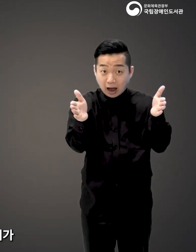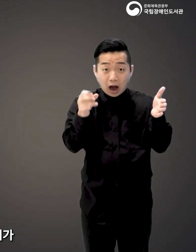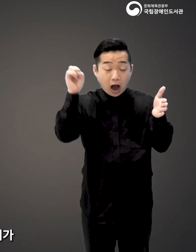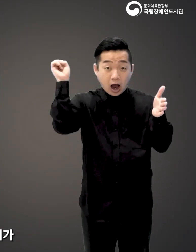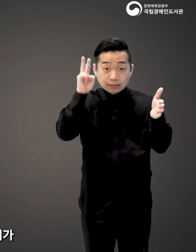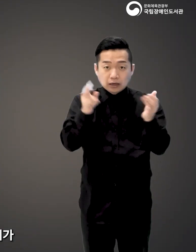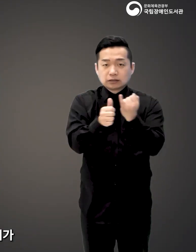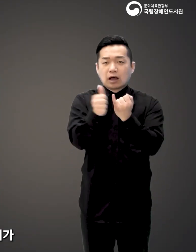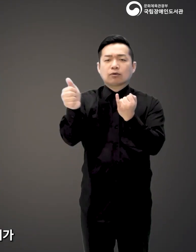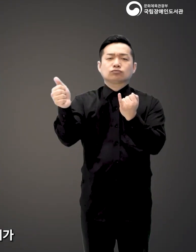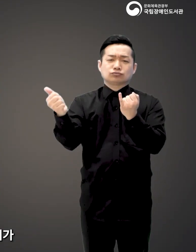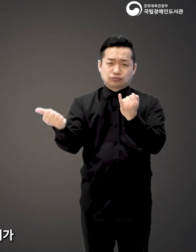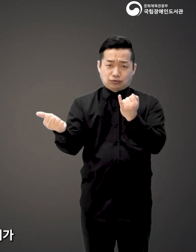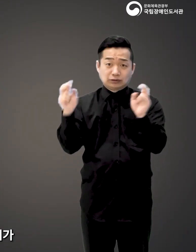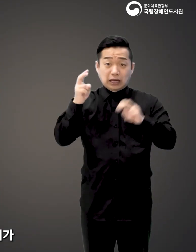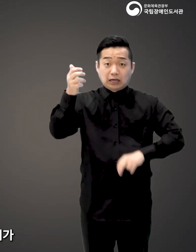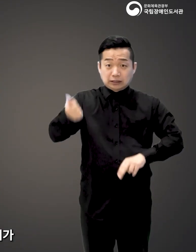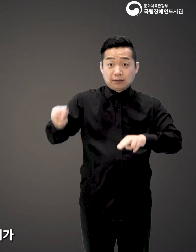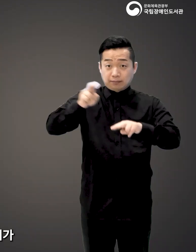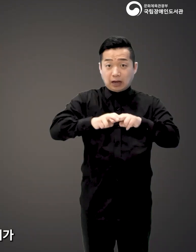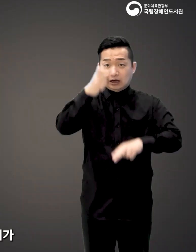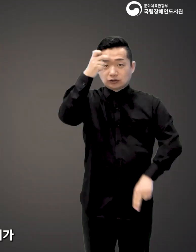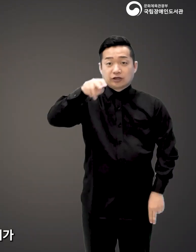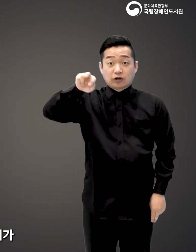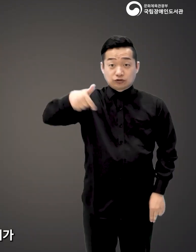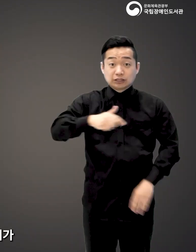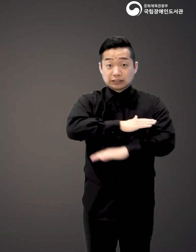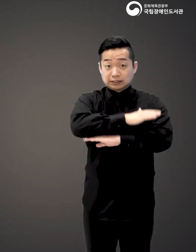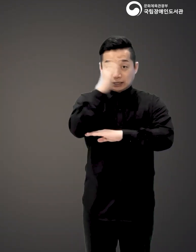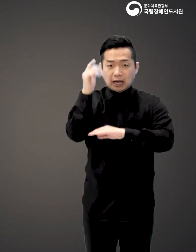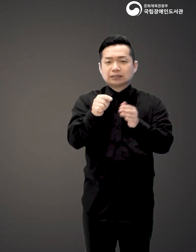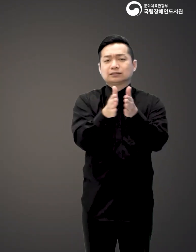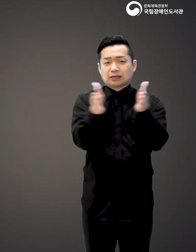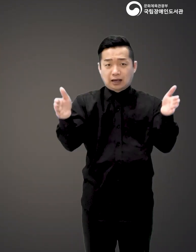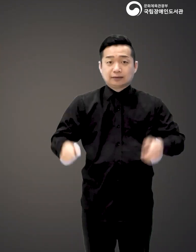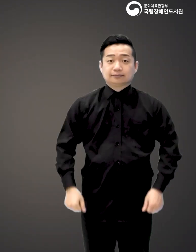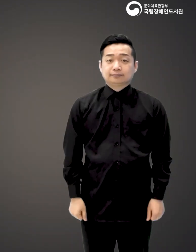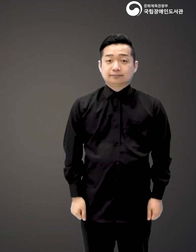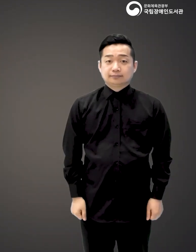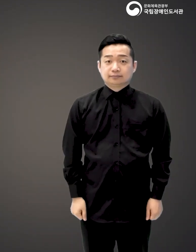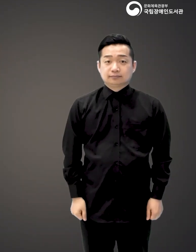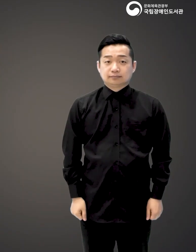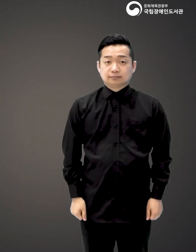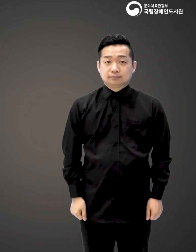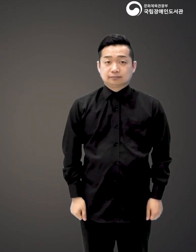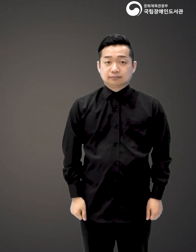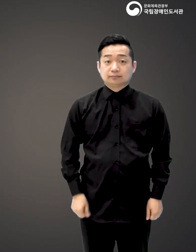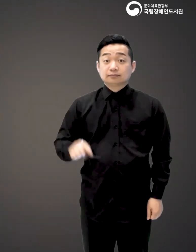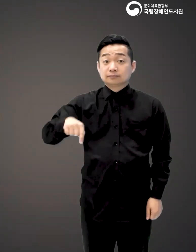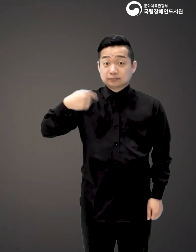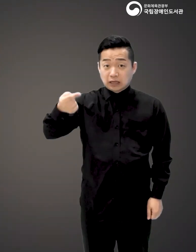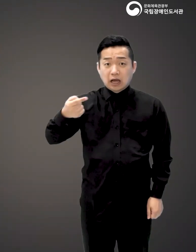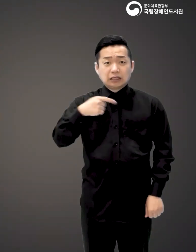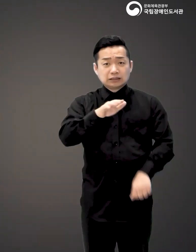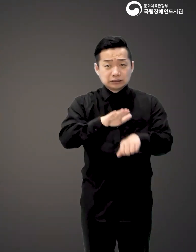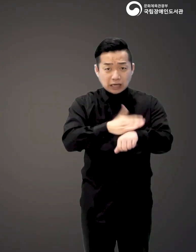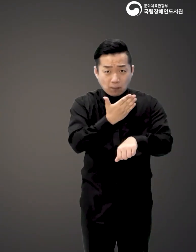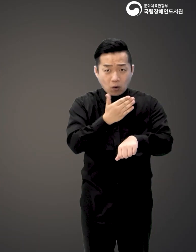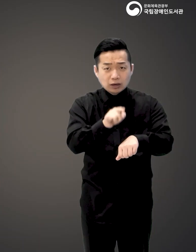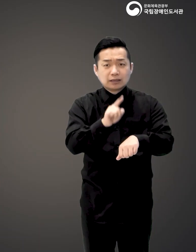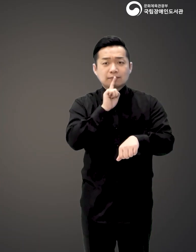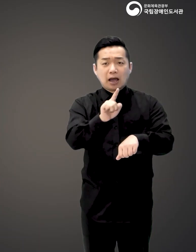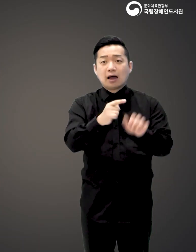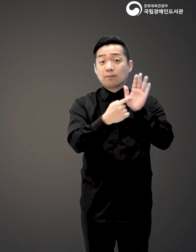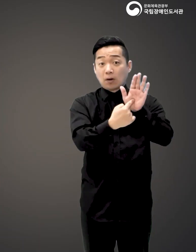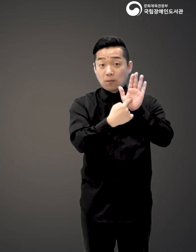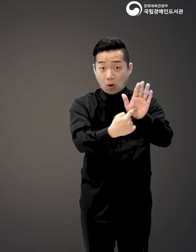갑작스런 남편의 죽음으로 사장이 된 최영순의 이야기가 극적으로 시작됩니다. 그리고 잘못된 것을